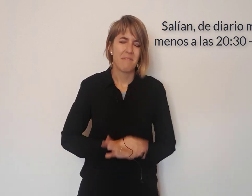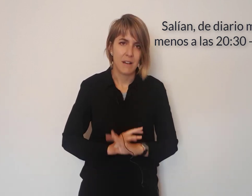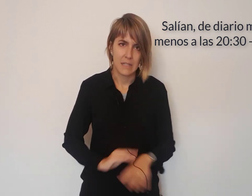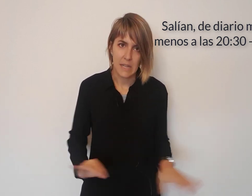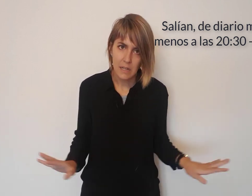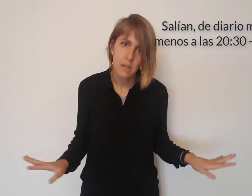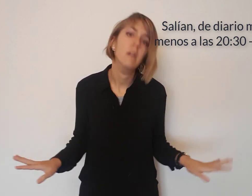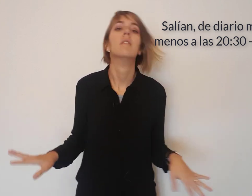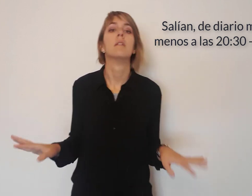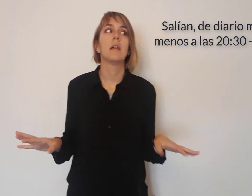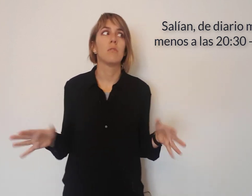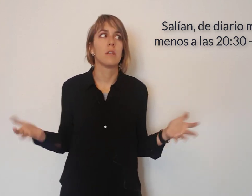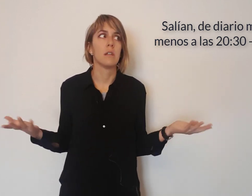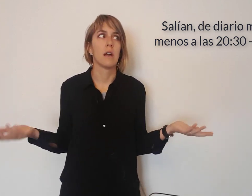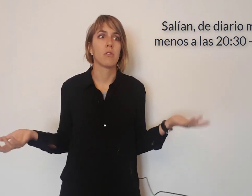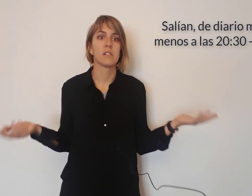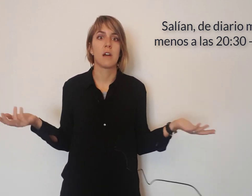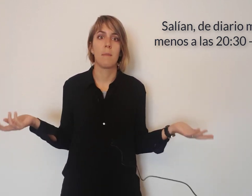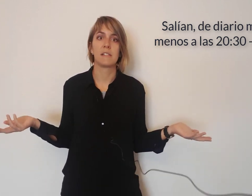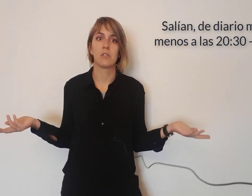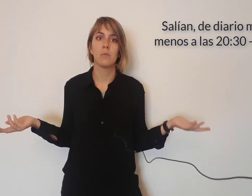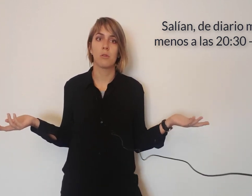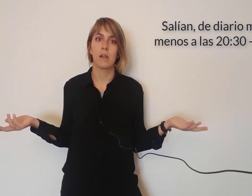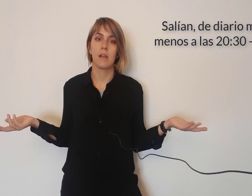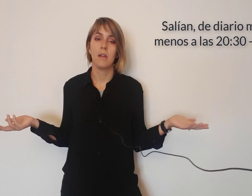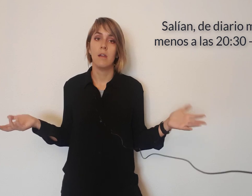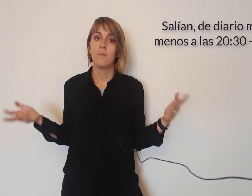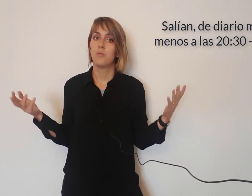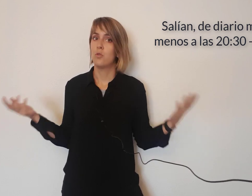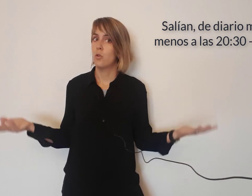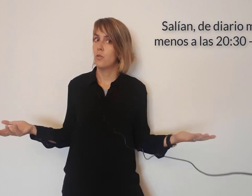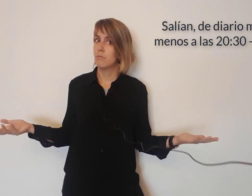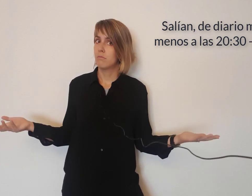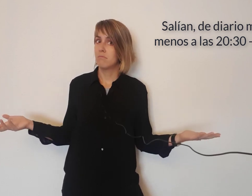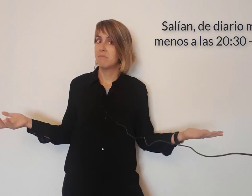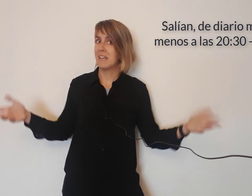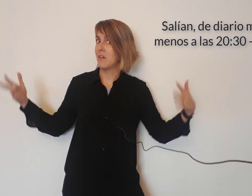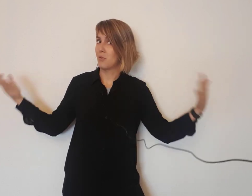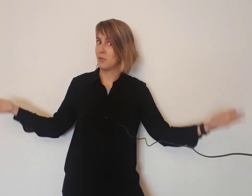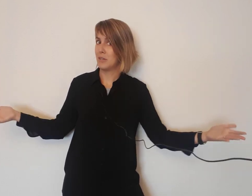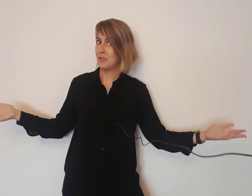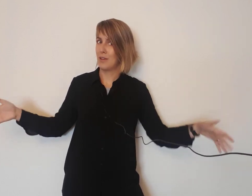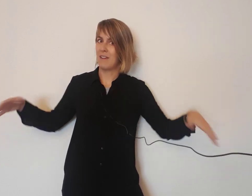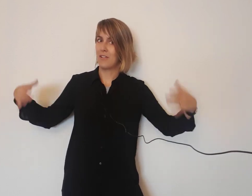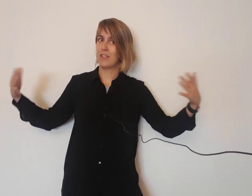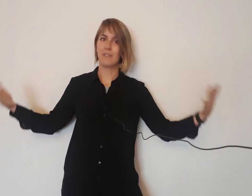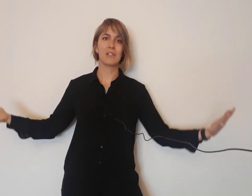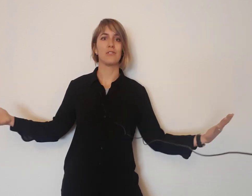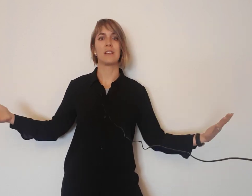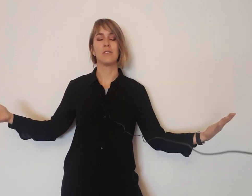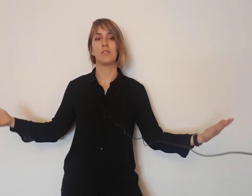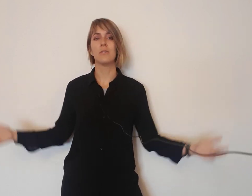fatal y no entendía lo que estaba pasando porque yo tenía un contrato y había negociado ese contrato, ¿no?